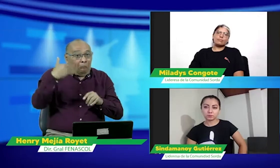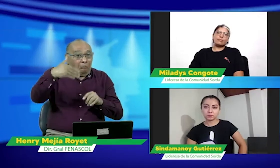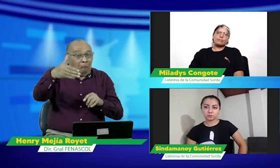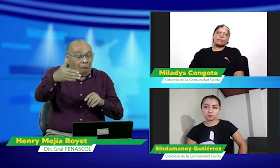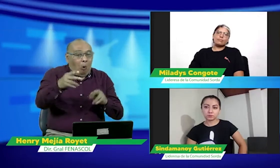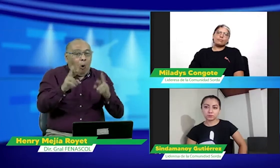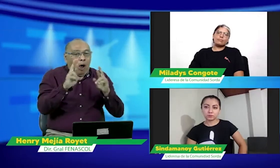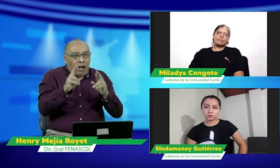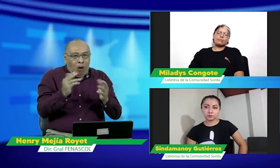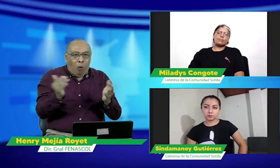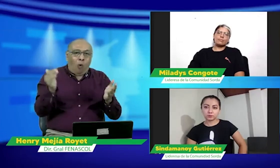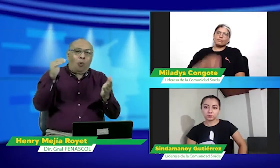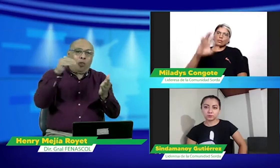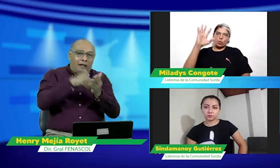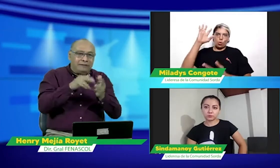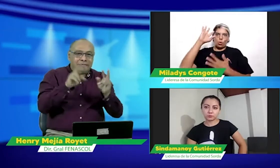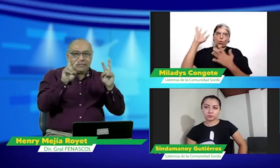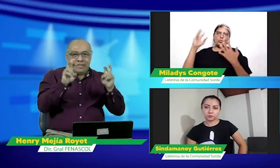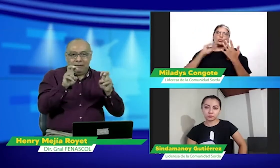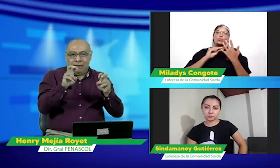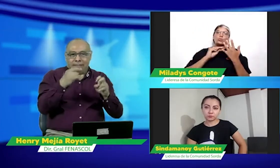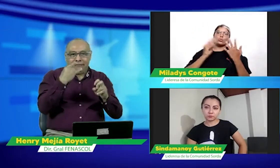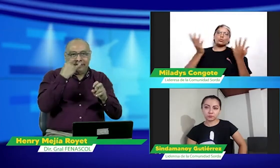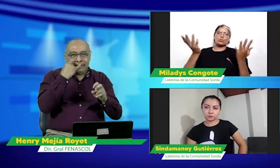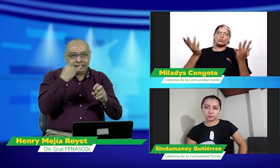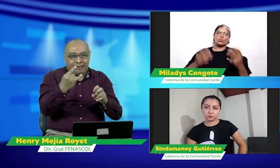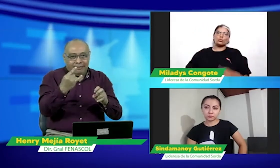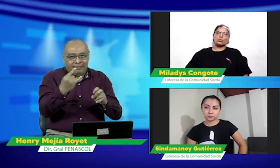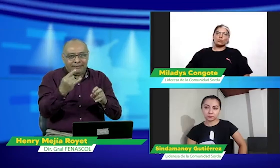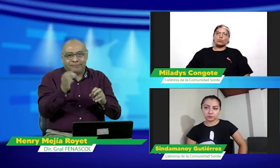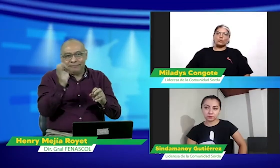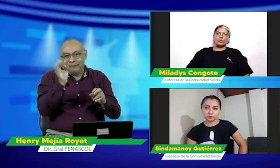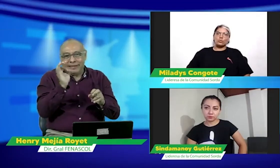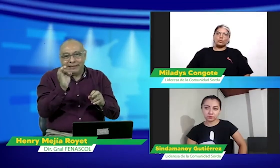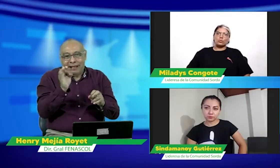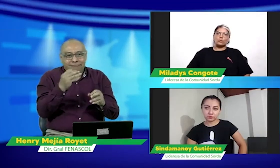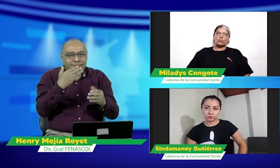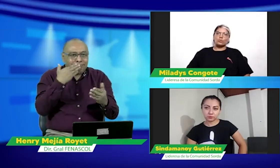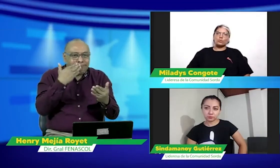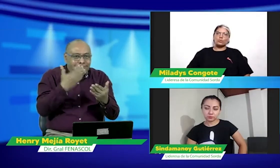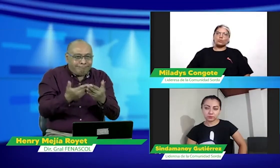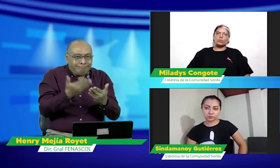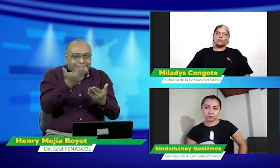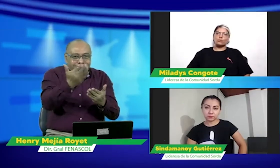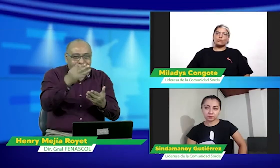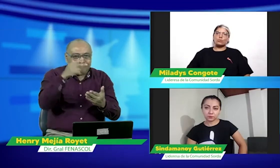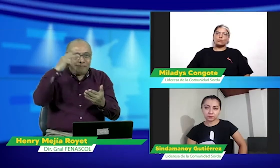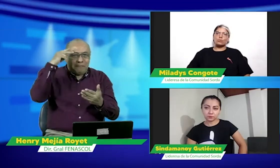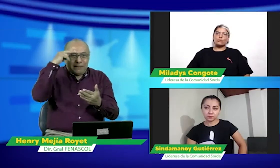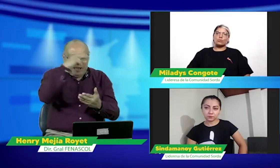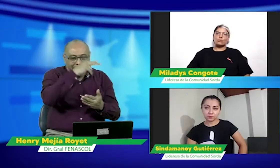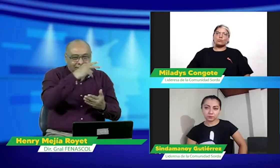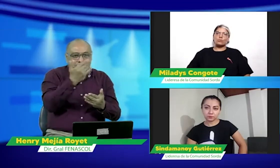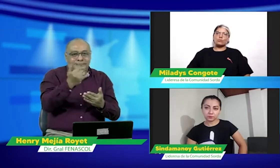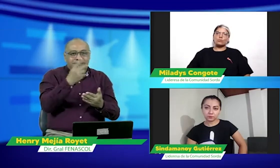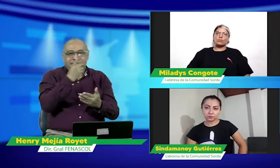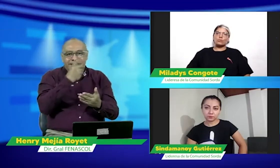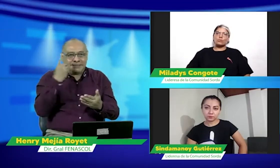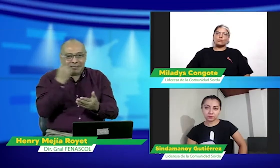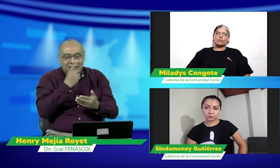por tiempo pues no los alcanzamos a atender a todos es un tema sumamente interesante así que queremos darle las gracias a